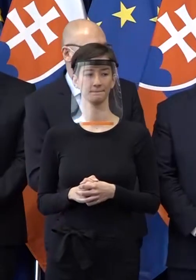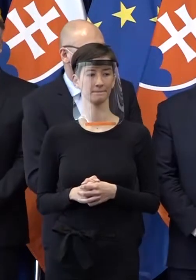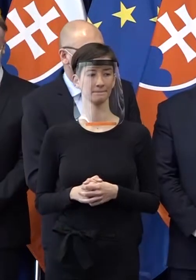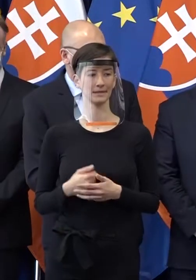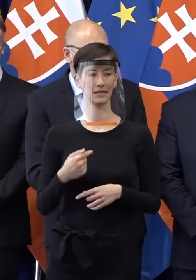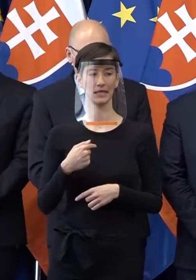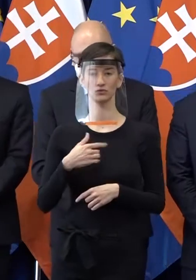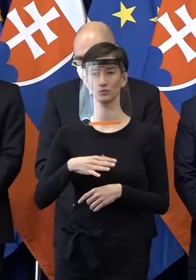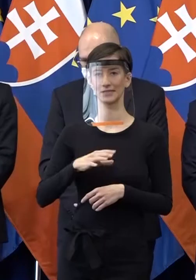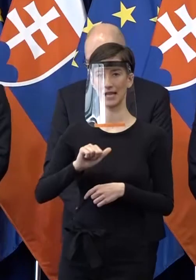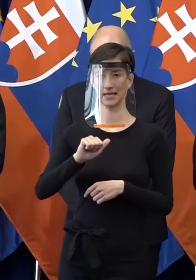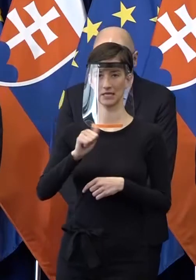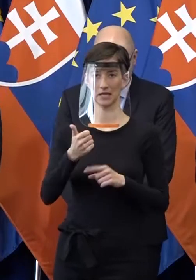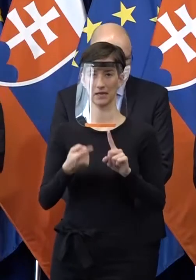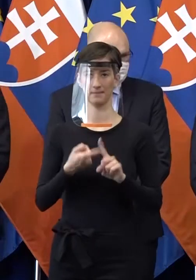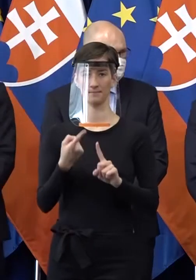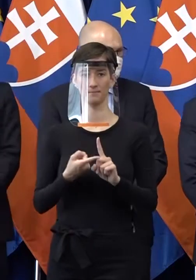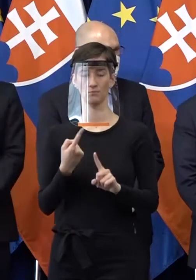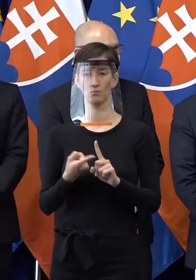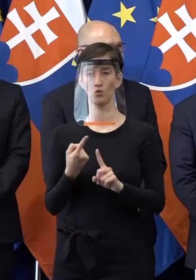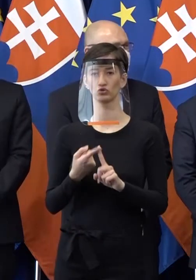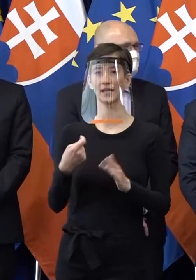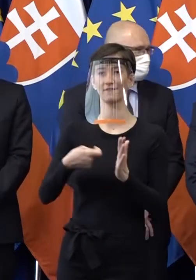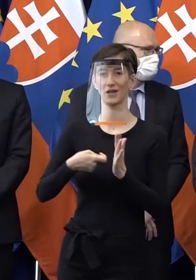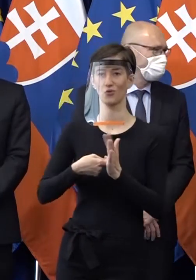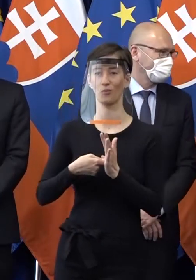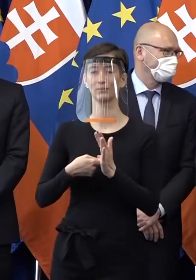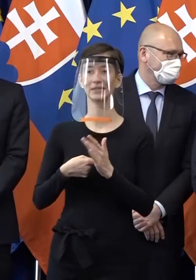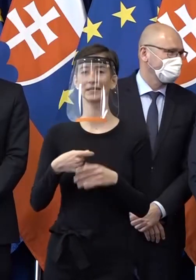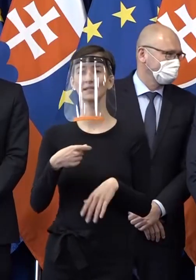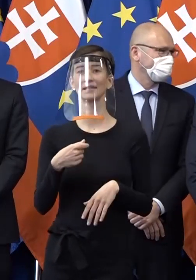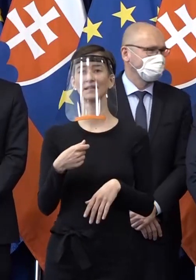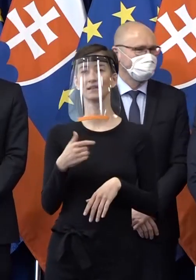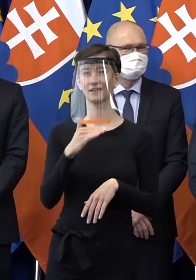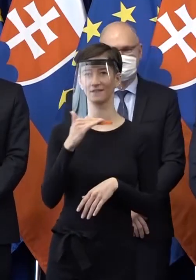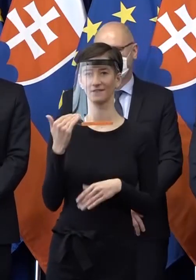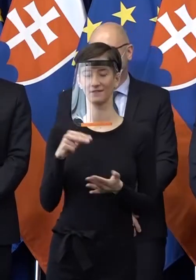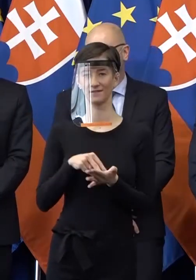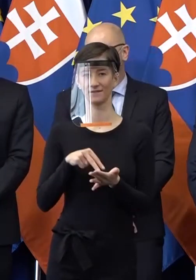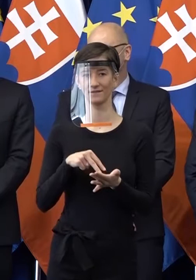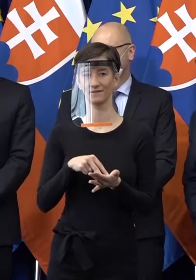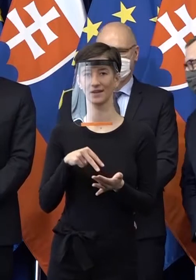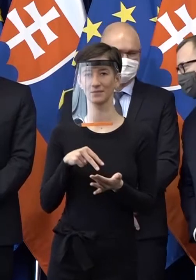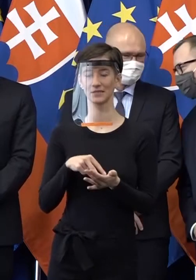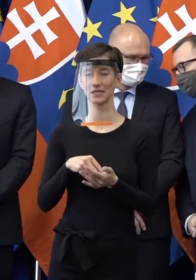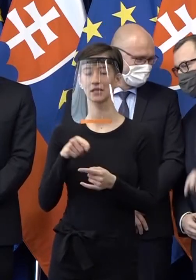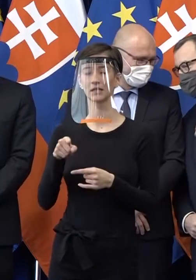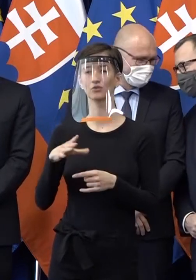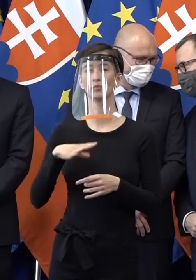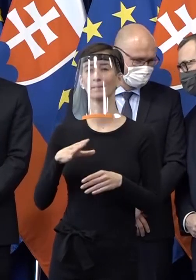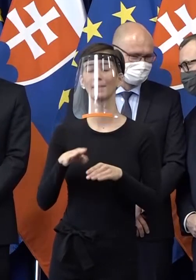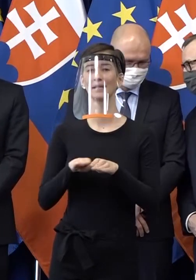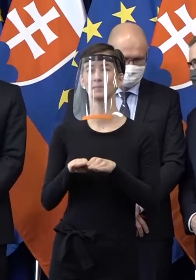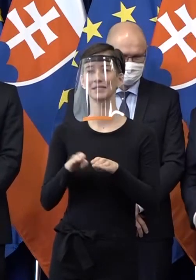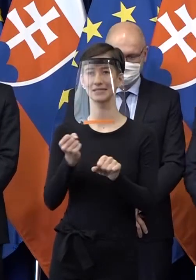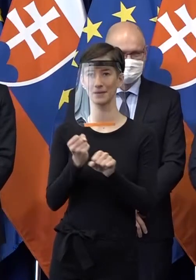Chcel som jednu požiadavku doplniť a veľmi sa teším tomu, že tam sme našli vzácnú zhodovu aj s pánom ministrom práce, sociálnych vecí a